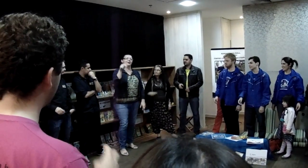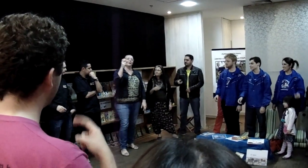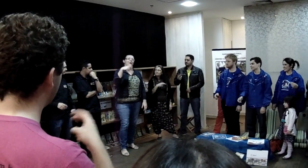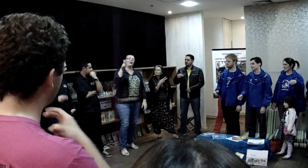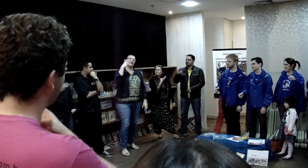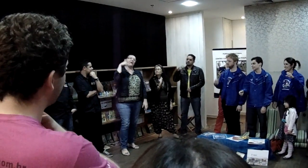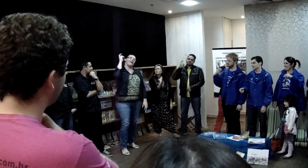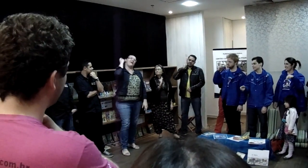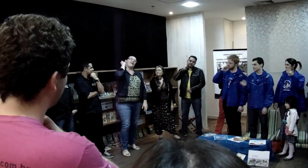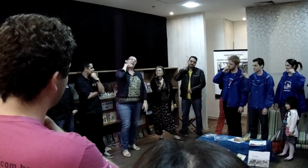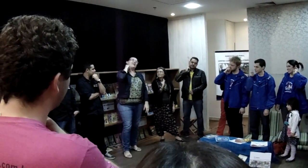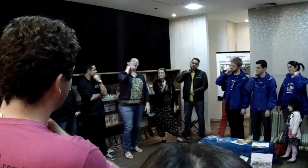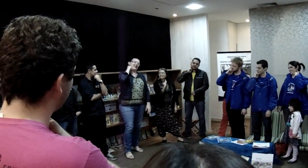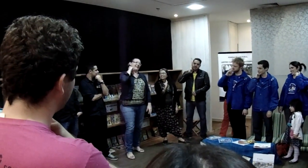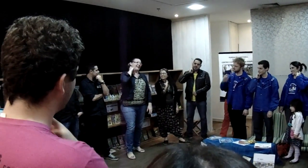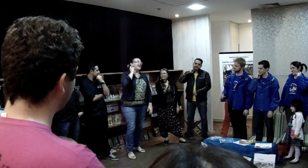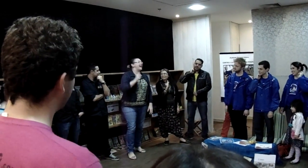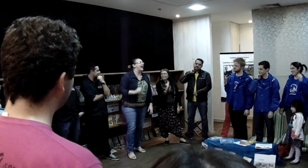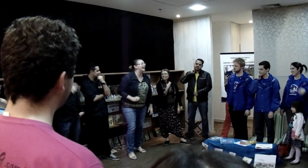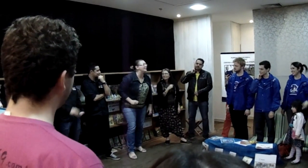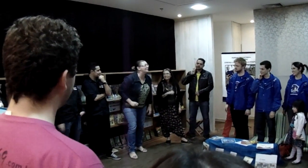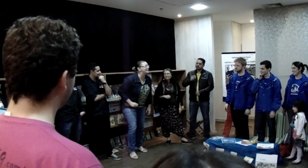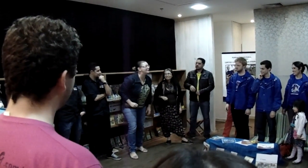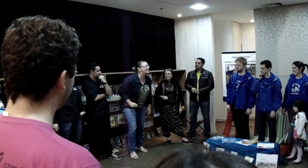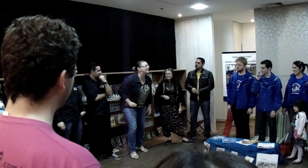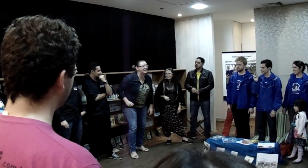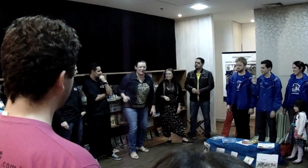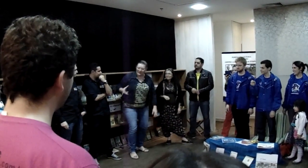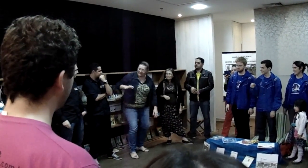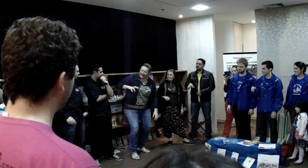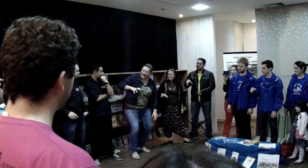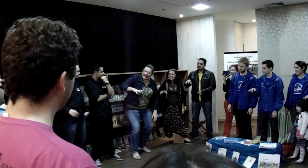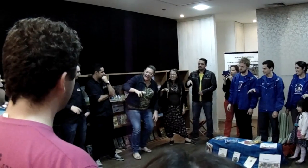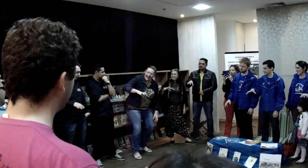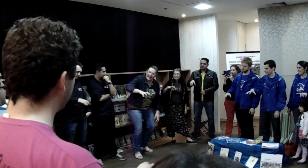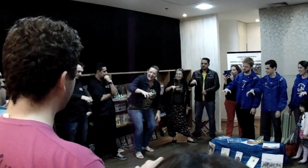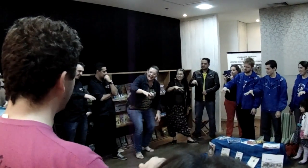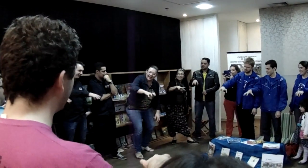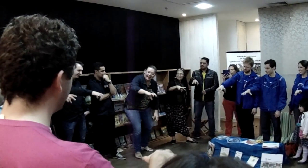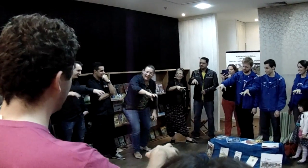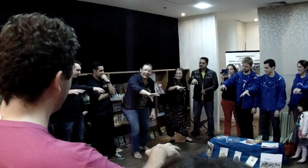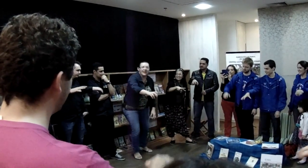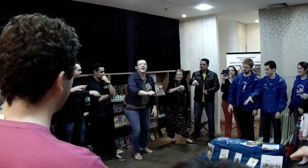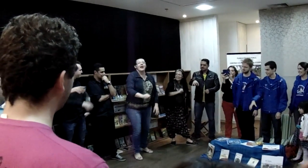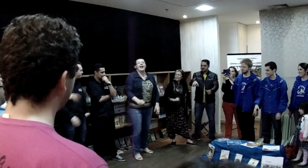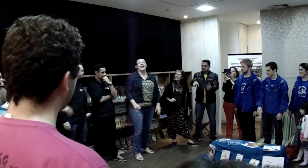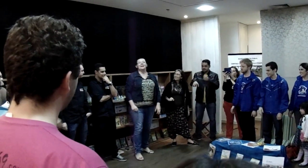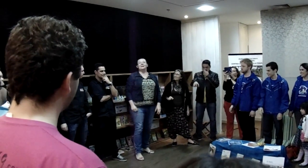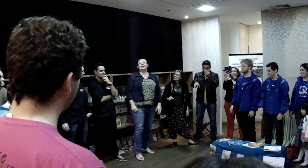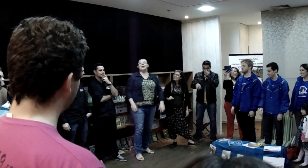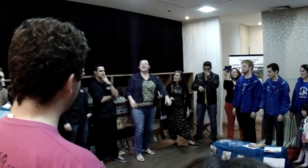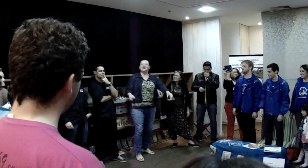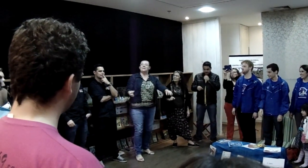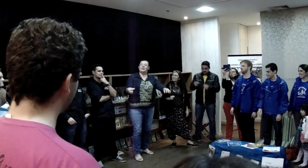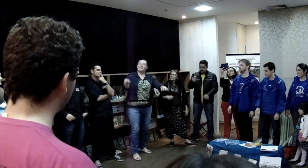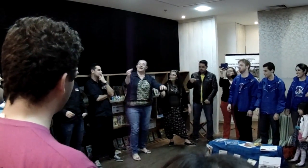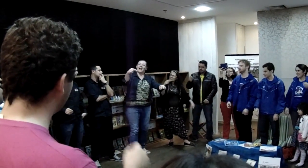o... Ciceto, ela engoliu um morcego pra pegar a... Ciceto, engoliu um aranha pra pegar